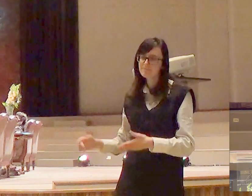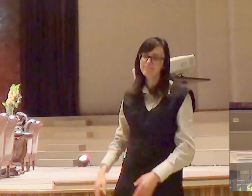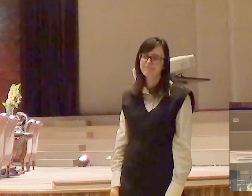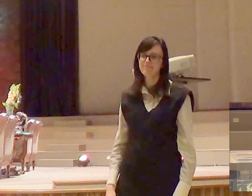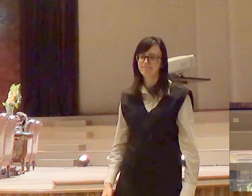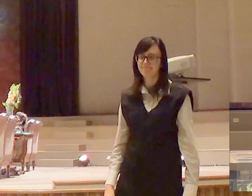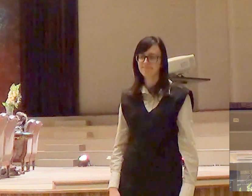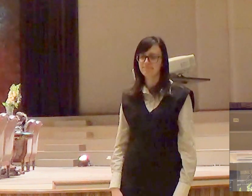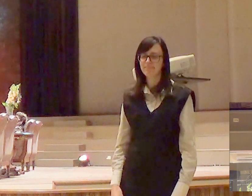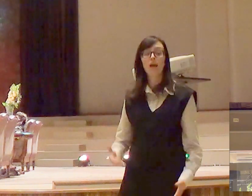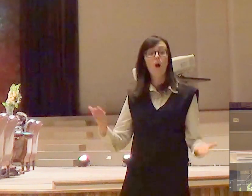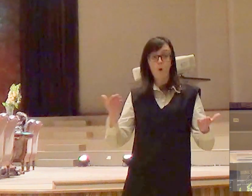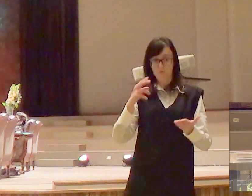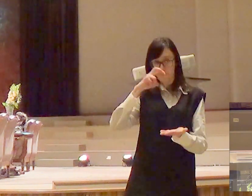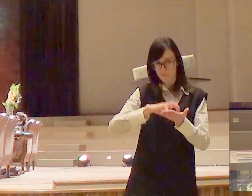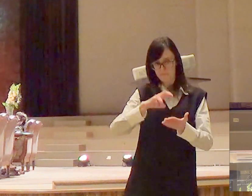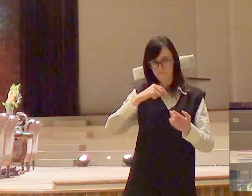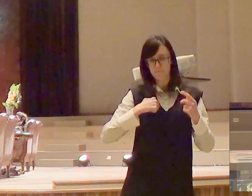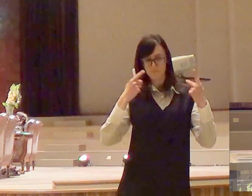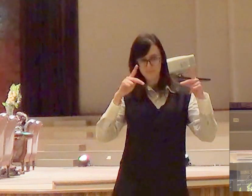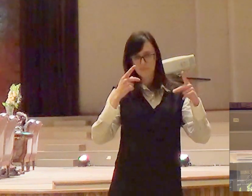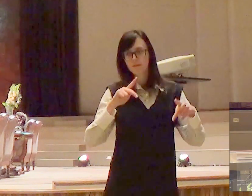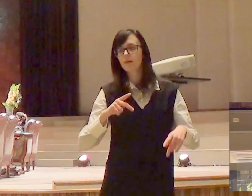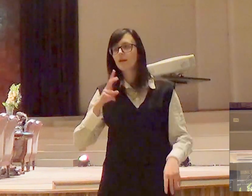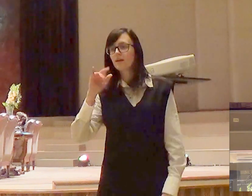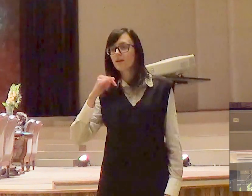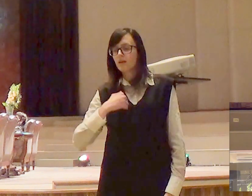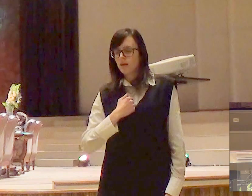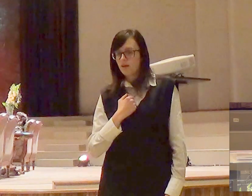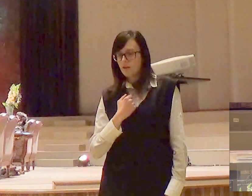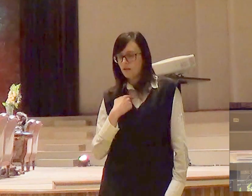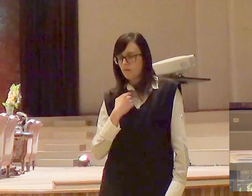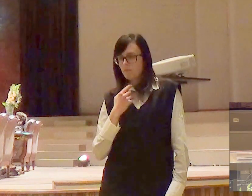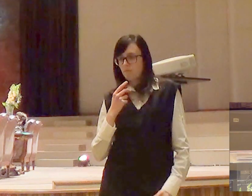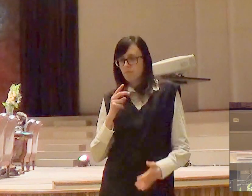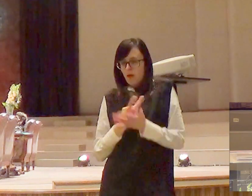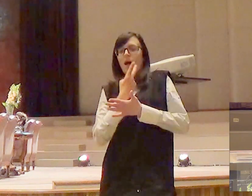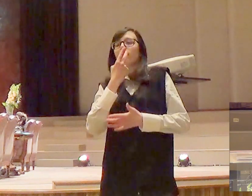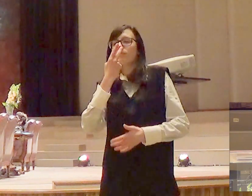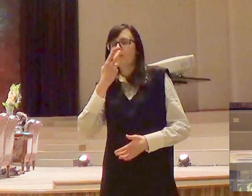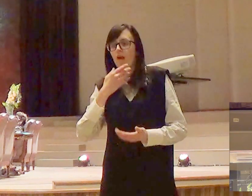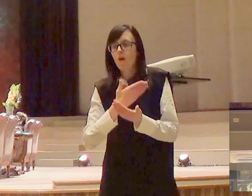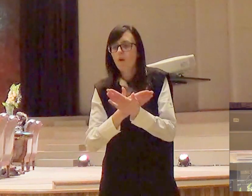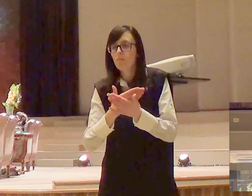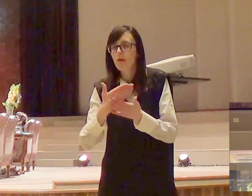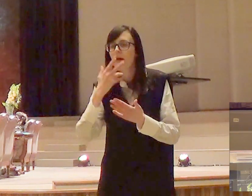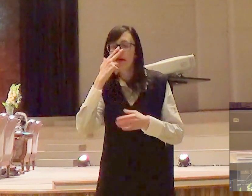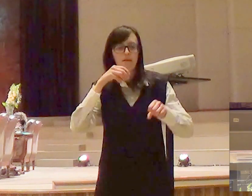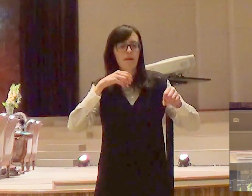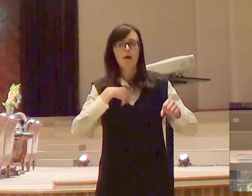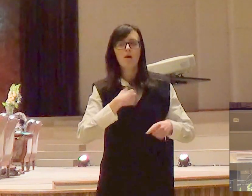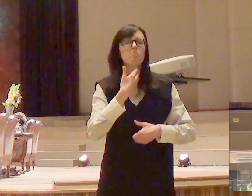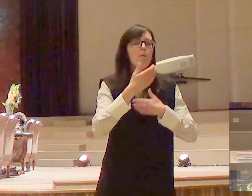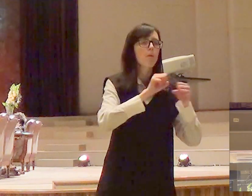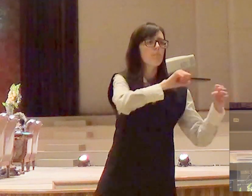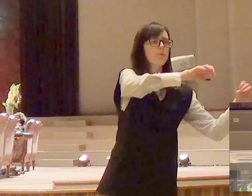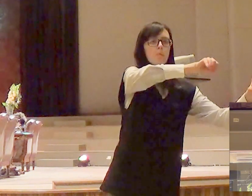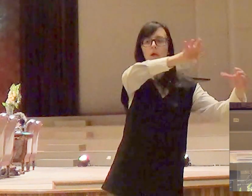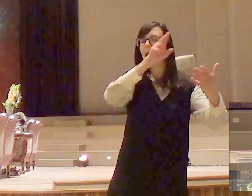E eu falei hoje de manhã que é aí que nascem as heresias, aí é que nascem as filosofias, as ideologias, que as pessoas